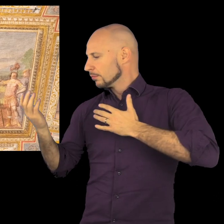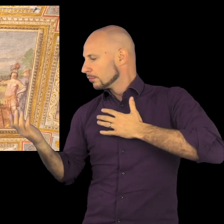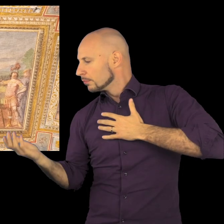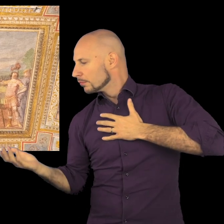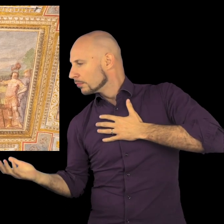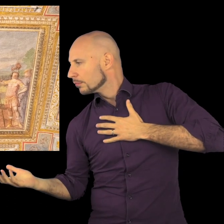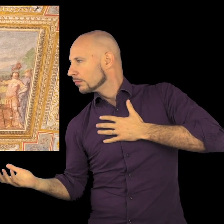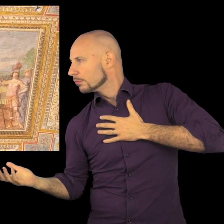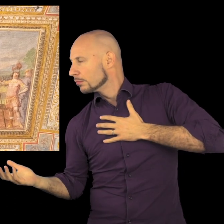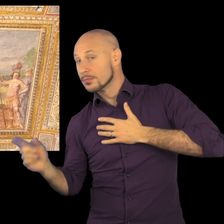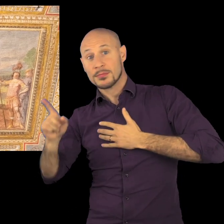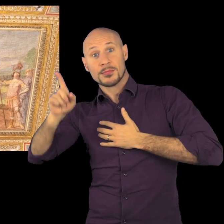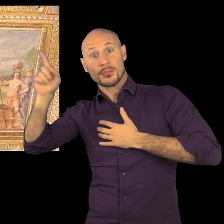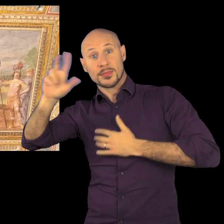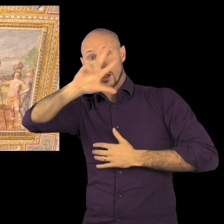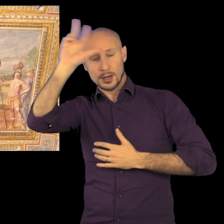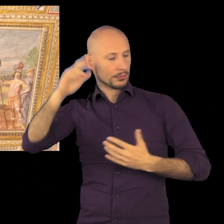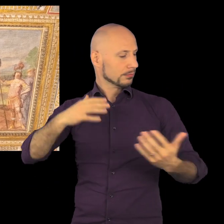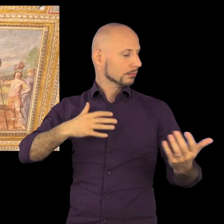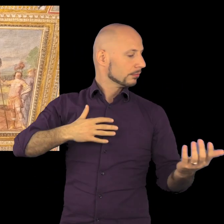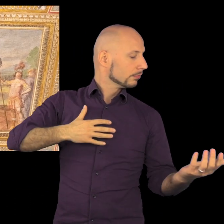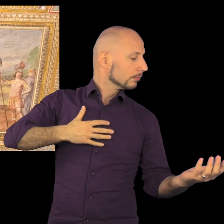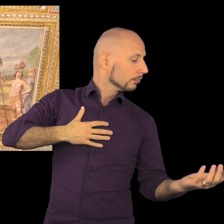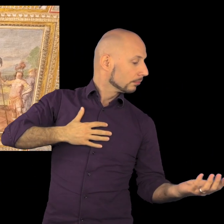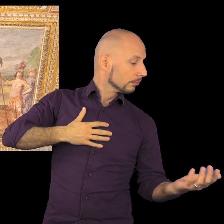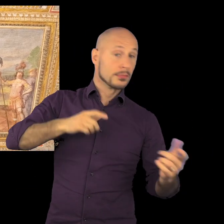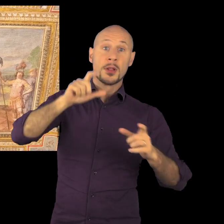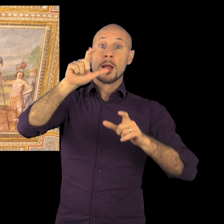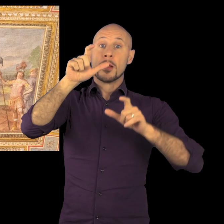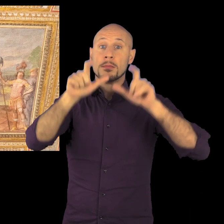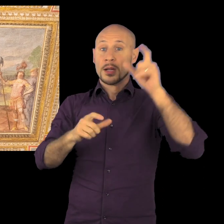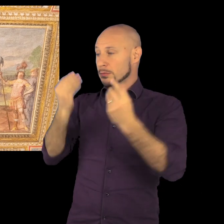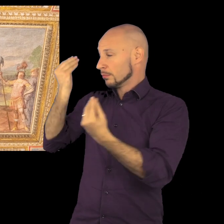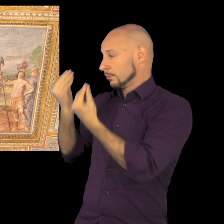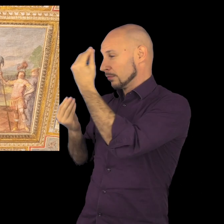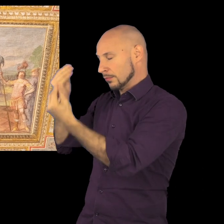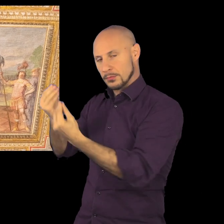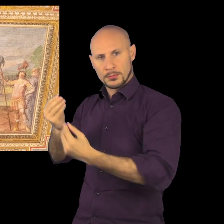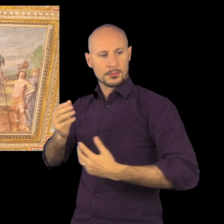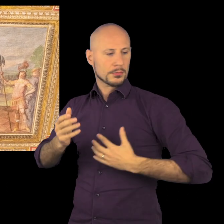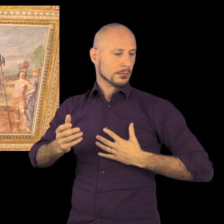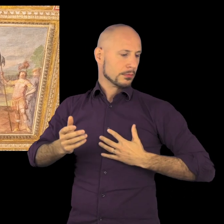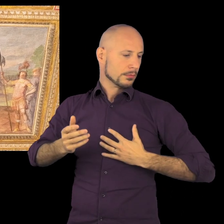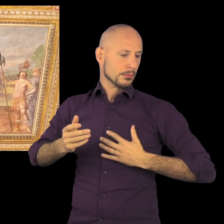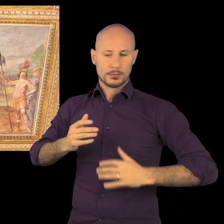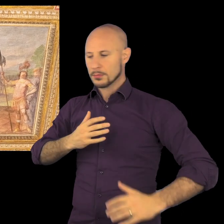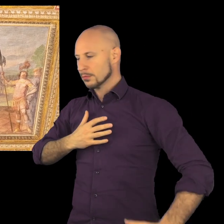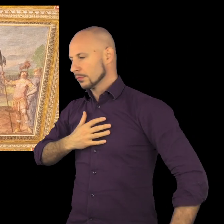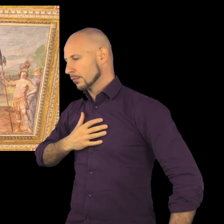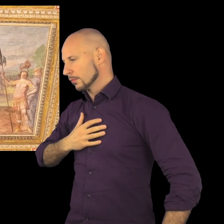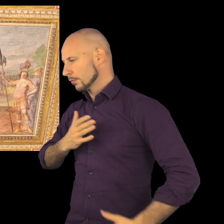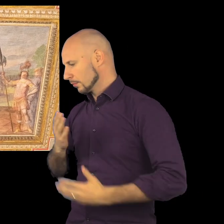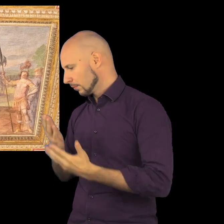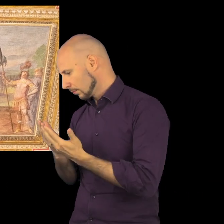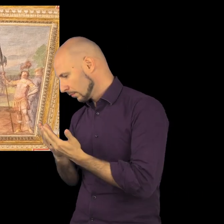un eroe al cospetto del re e lo stuolo figurale intorno all'eroe risulta però